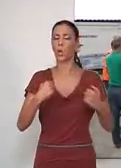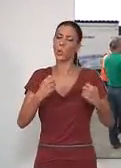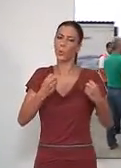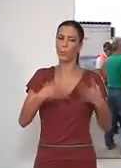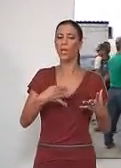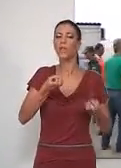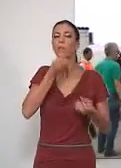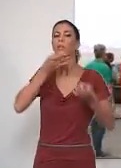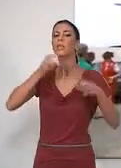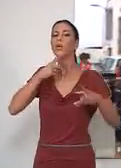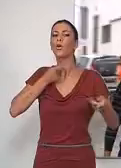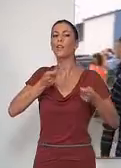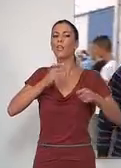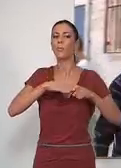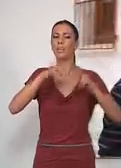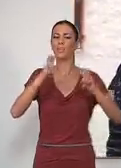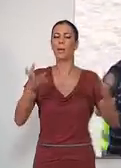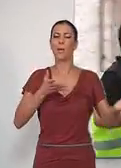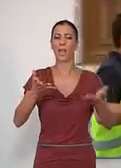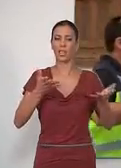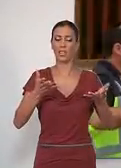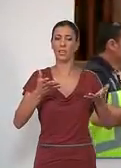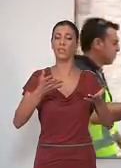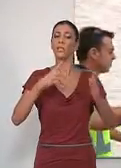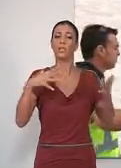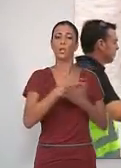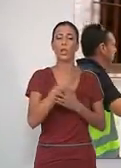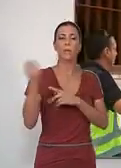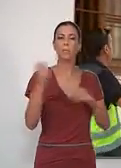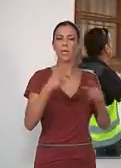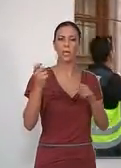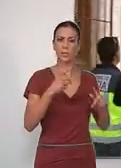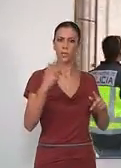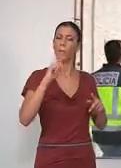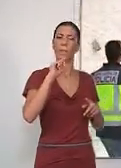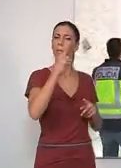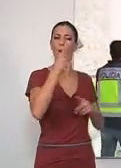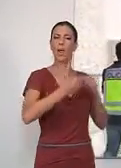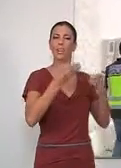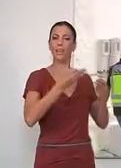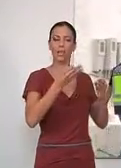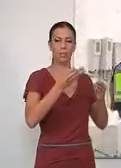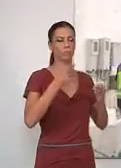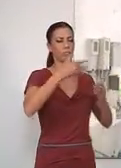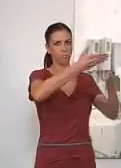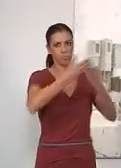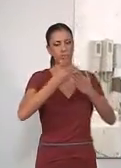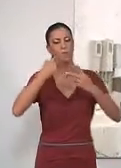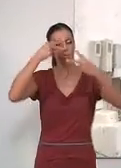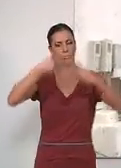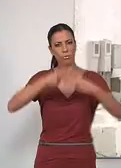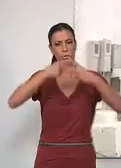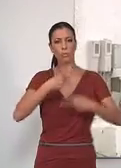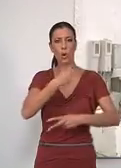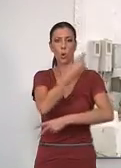Fuente del Centro Coordinador de Emergencias. Todos los inmigrantes han sido objeto de un primer chequeo por parte de miembro de Cruz